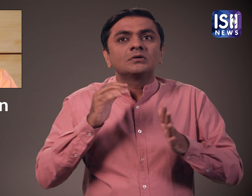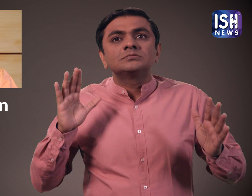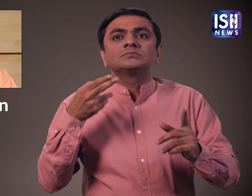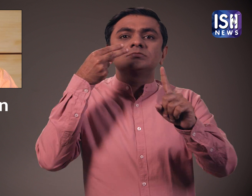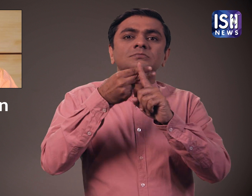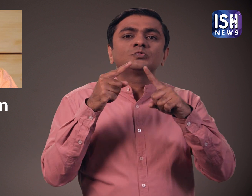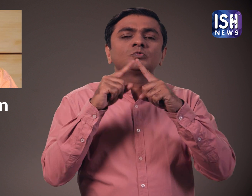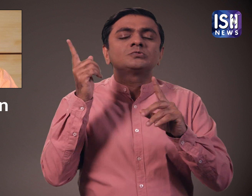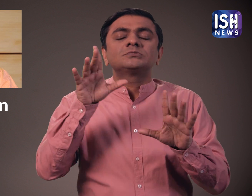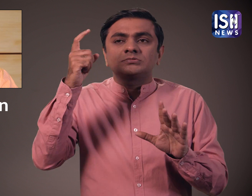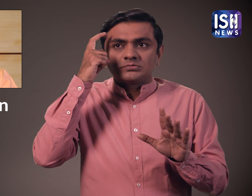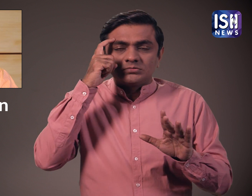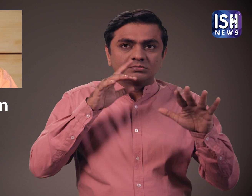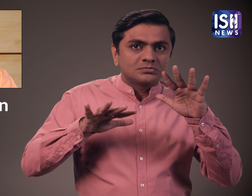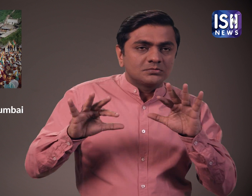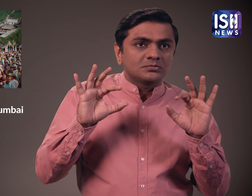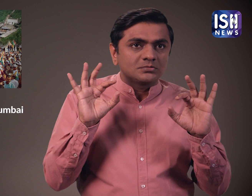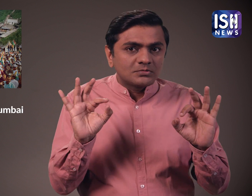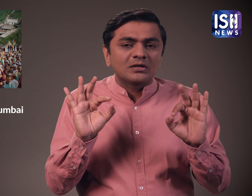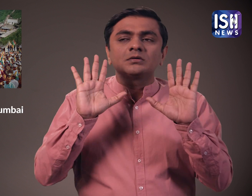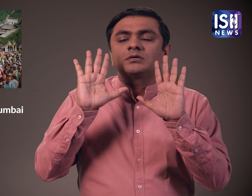विचार करने का आग्रव किया है।